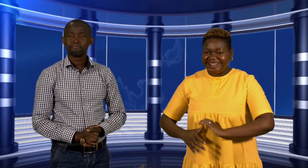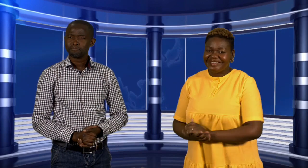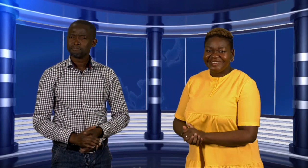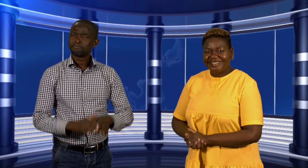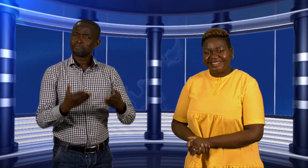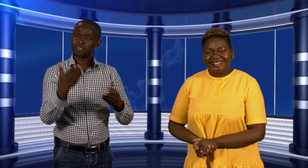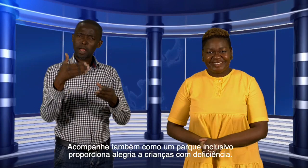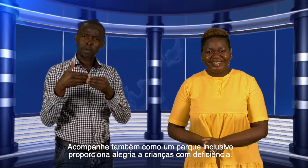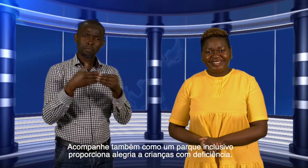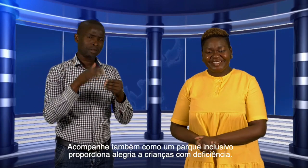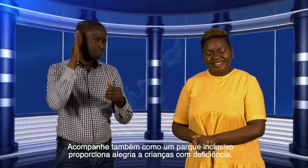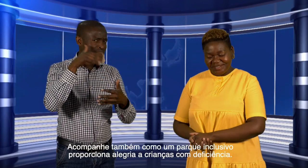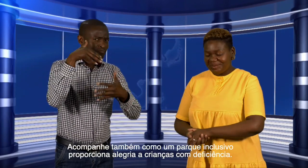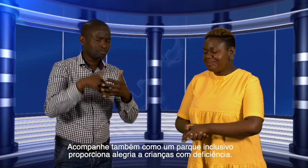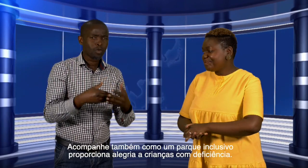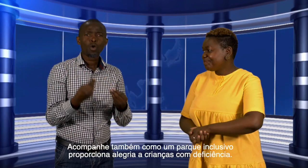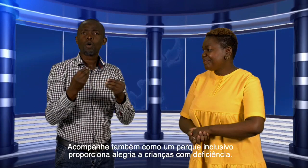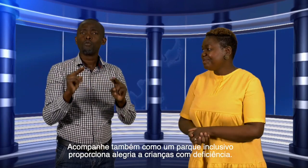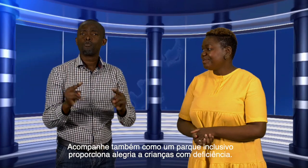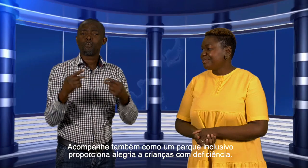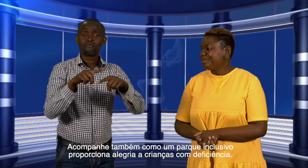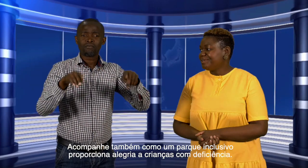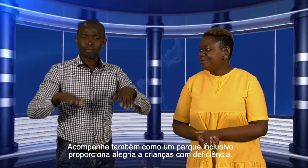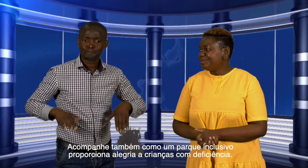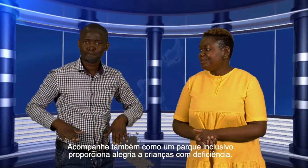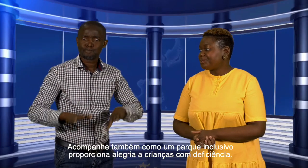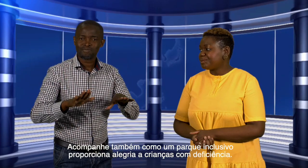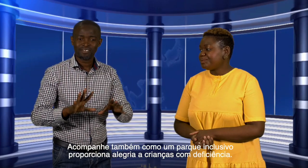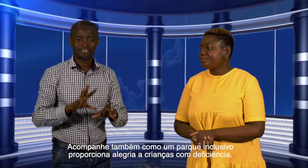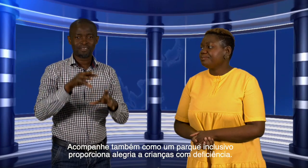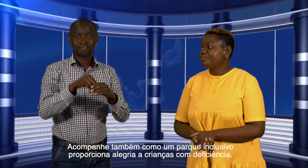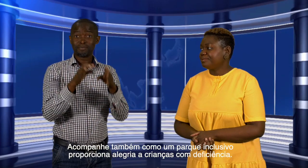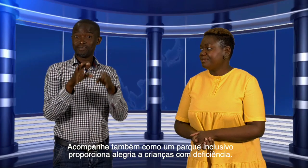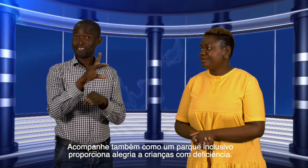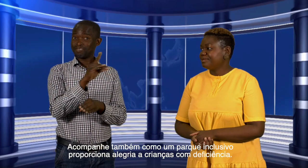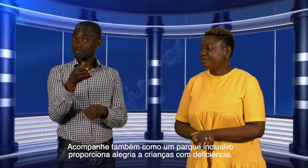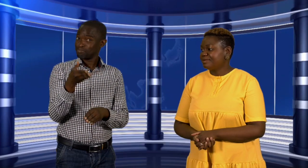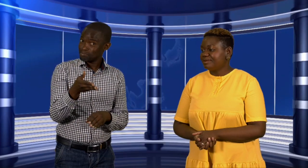Acompanhe também como um parque inclusivo proporciona alegria a crianças com deficiência.